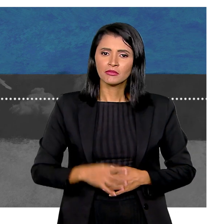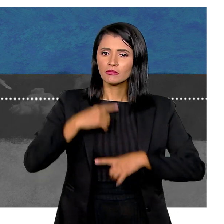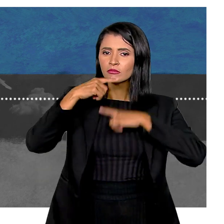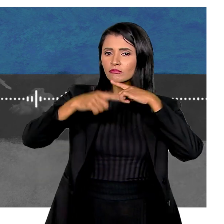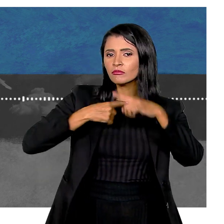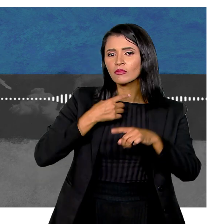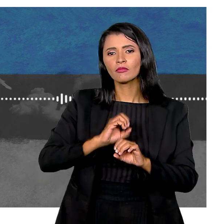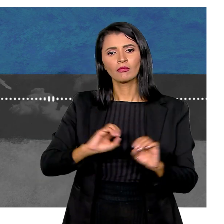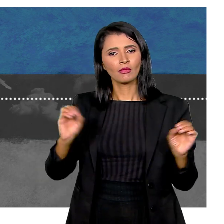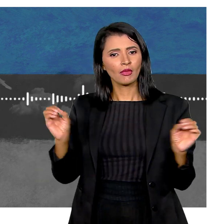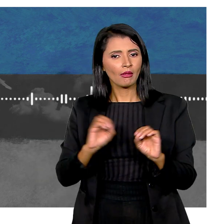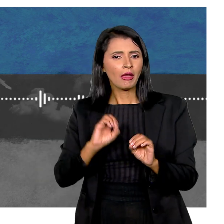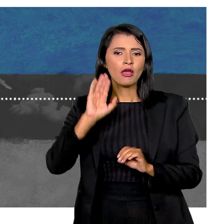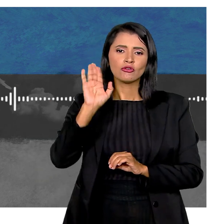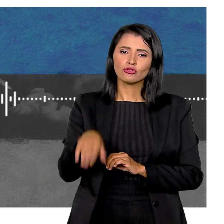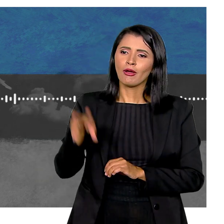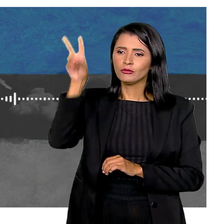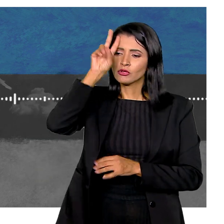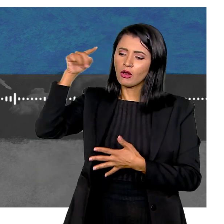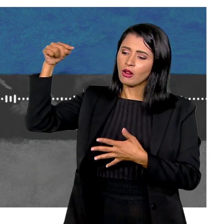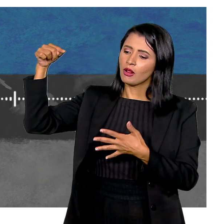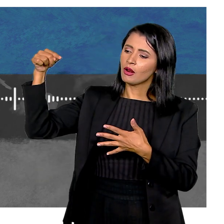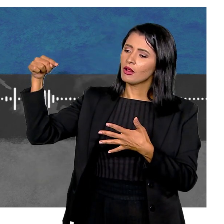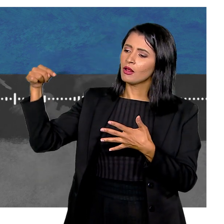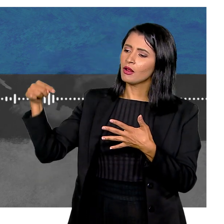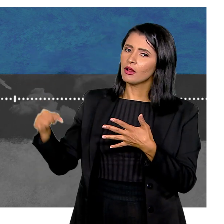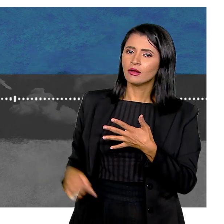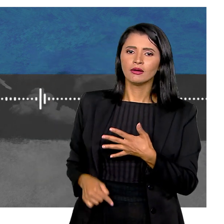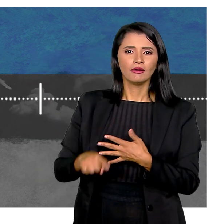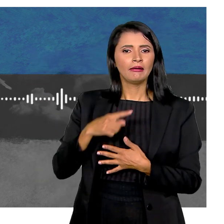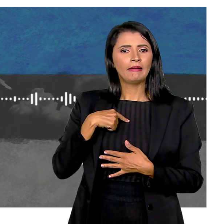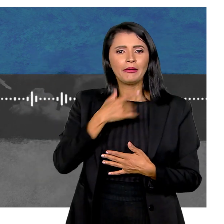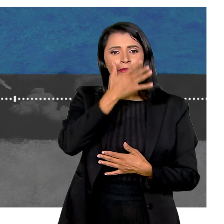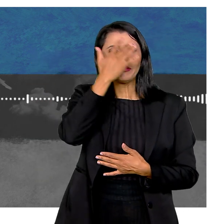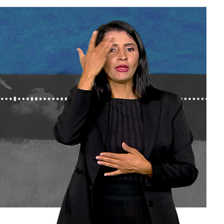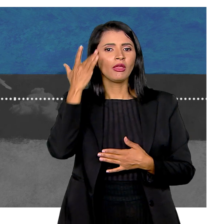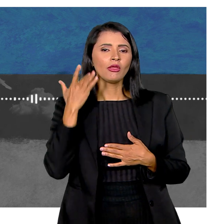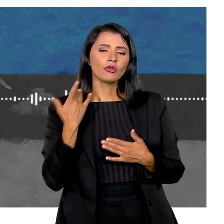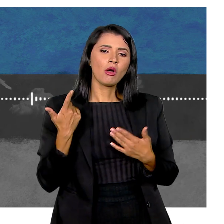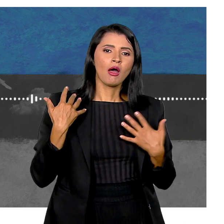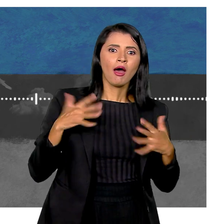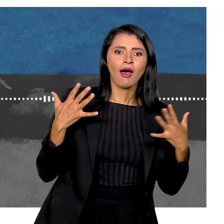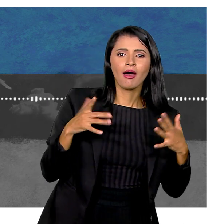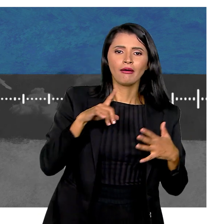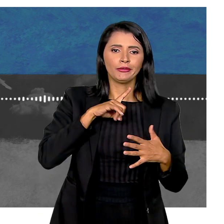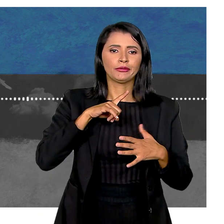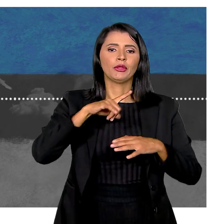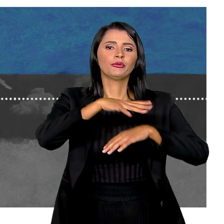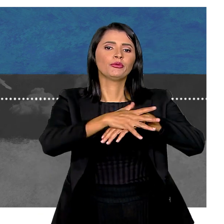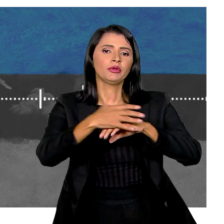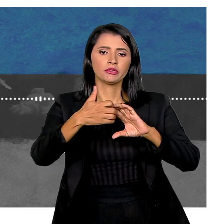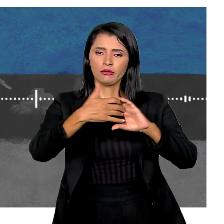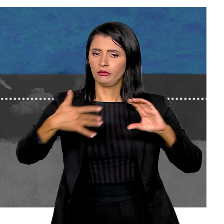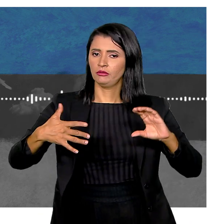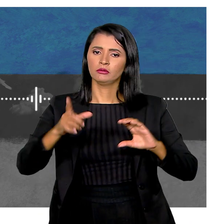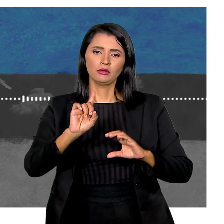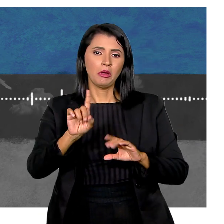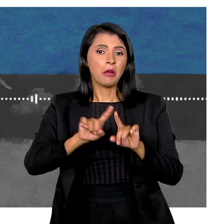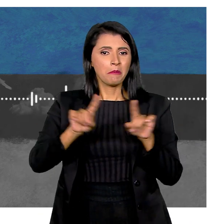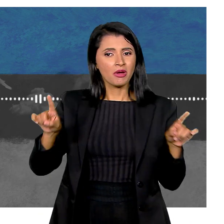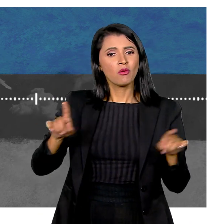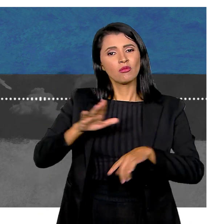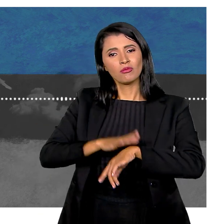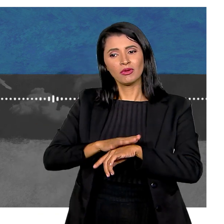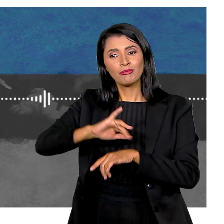dúvidas Depois de tantas histórias Ninguém está comemorando o fato de se ter uma doença rara Mas é a